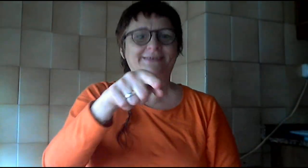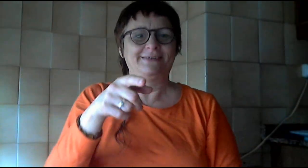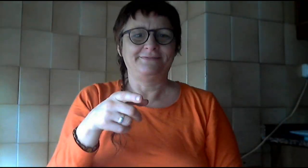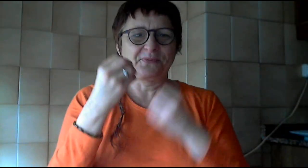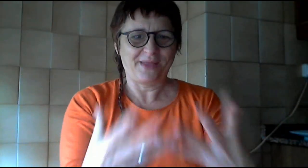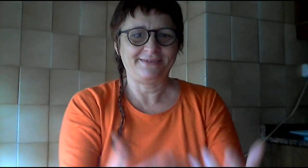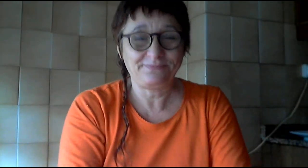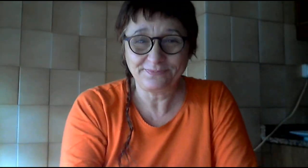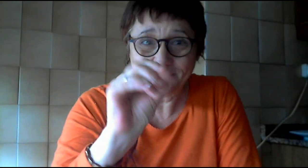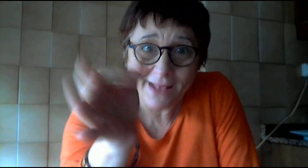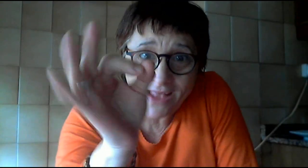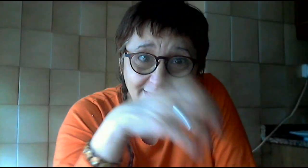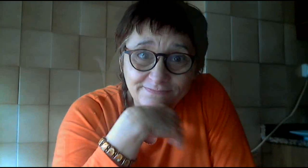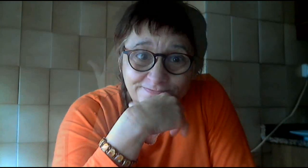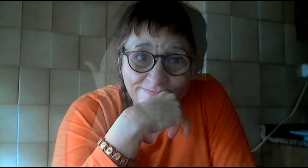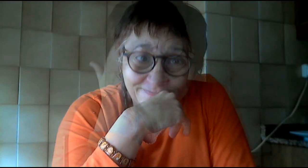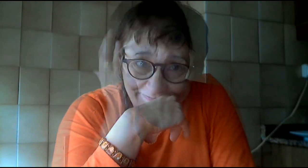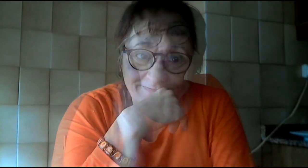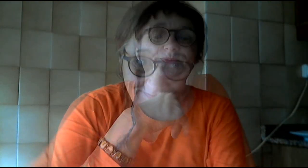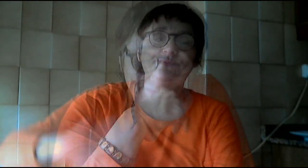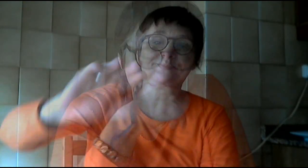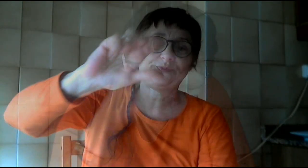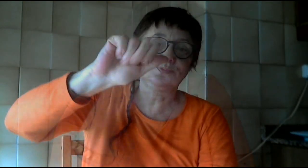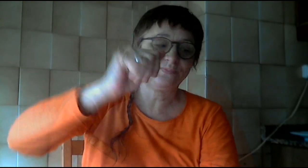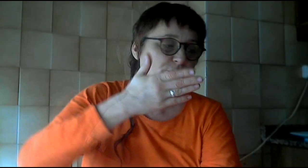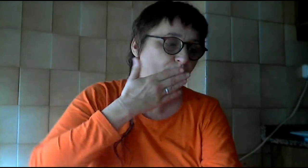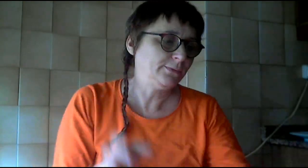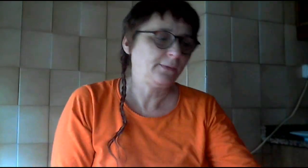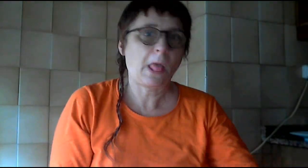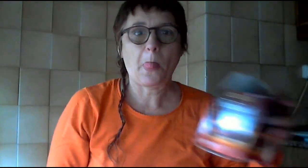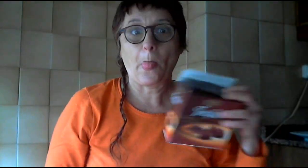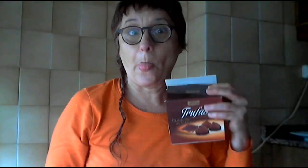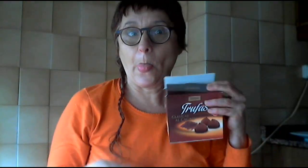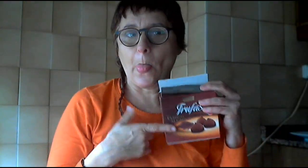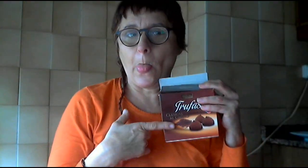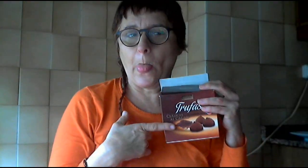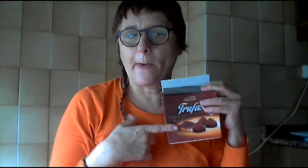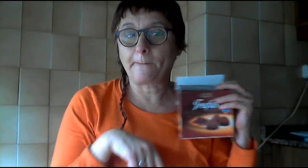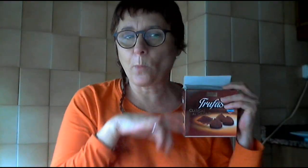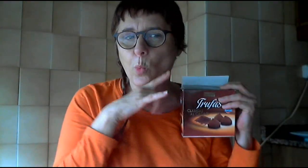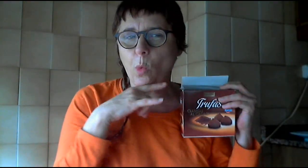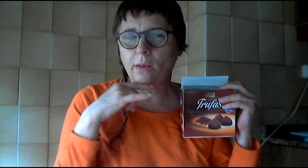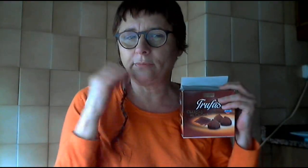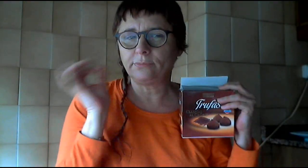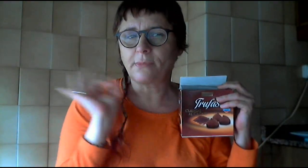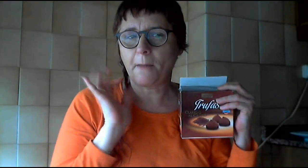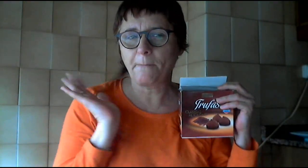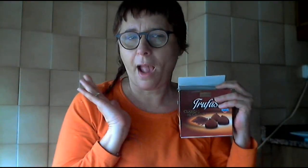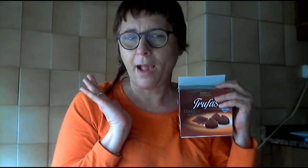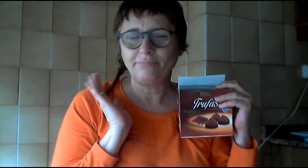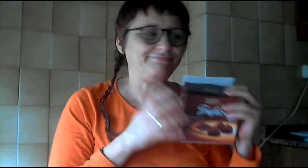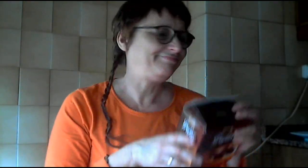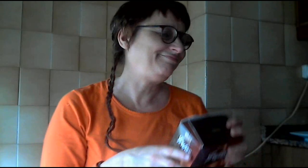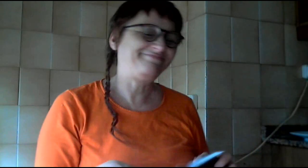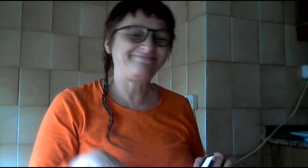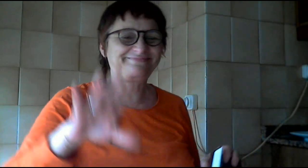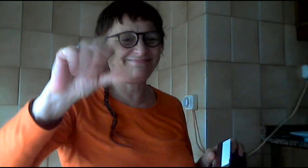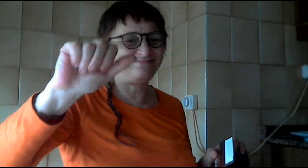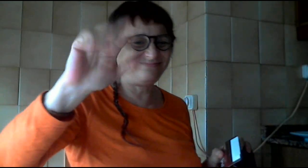Falcón, con Iniesta, con Uxqued, con La Defensa, con Brazos. Una misión muy difícil para jugar a Uxqued para la Andrés Iniesta, con este final de clubes. Sí, sí.